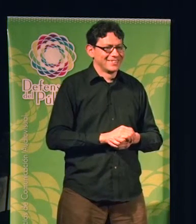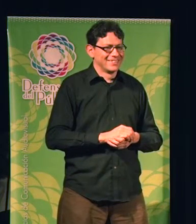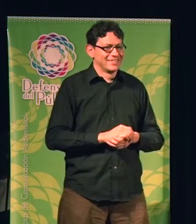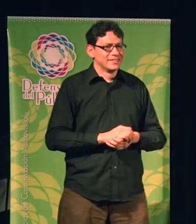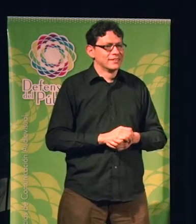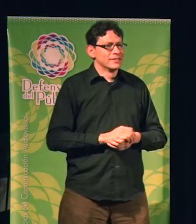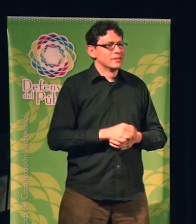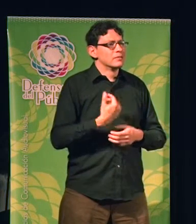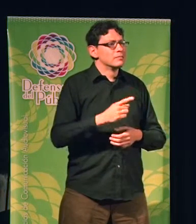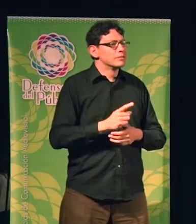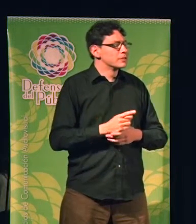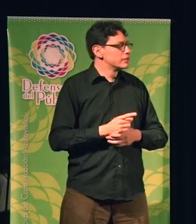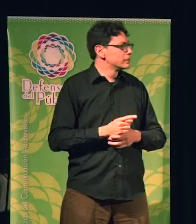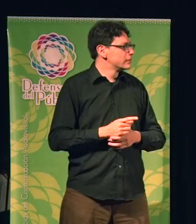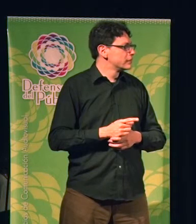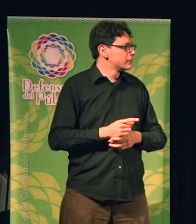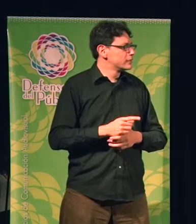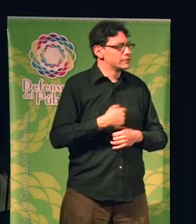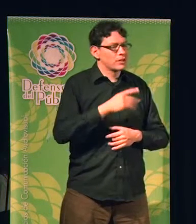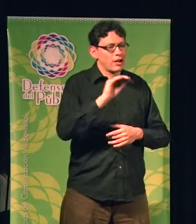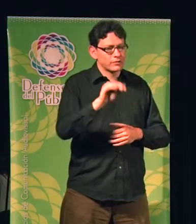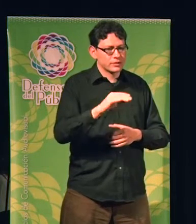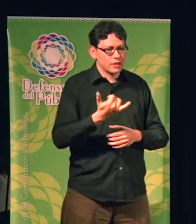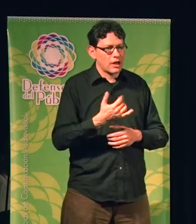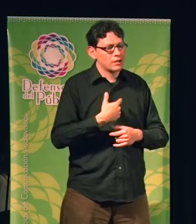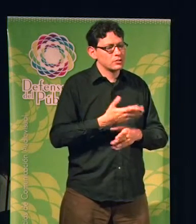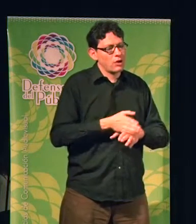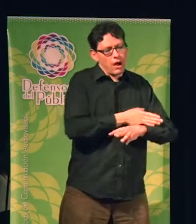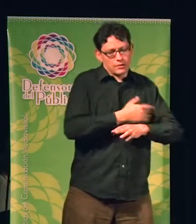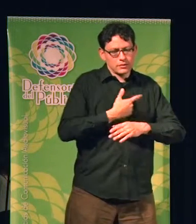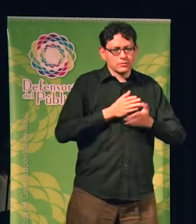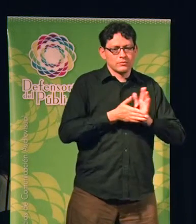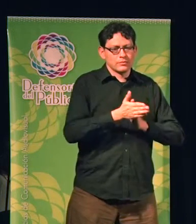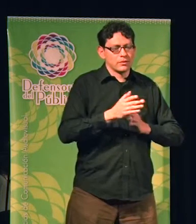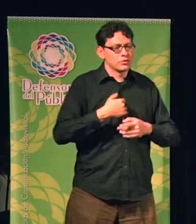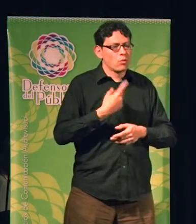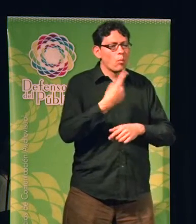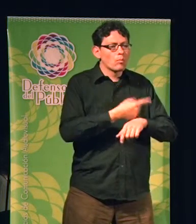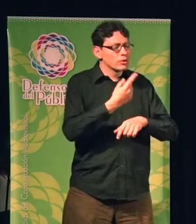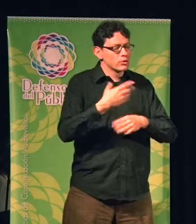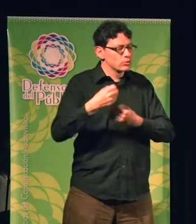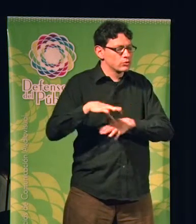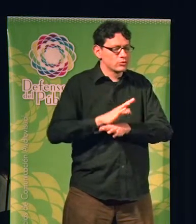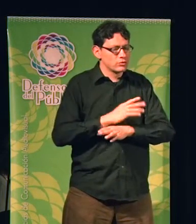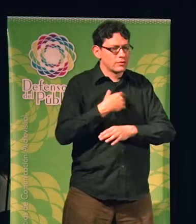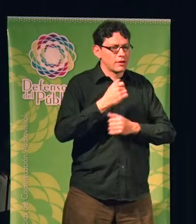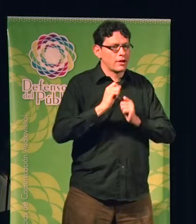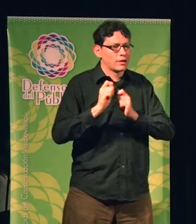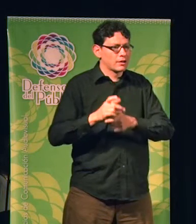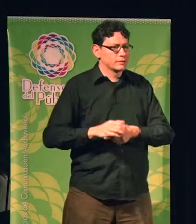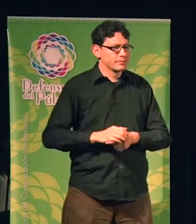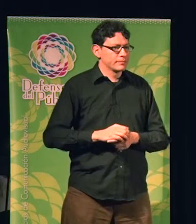Pero lo que les quiero dejar, y me voy a retirar antes con un minuto de sobra, es este